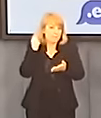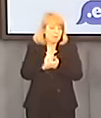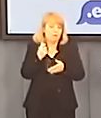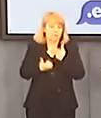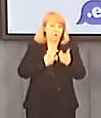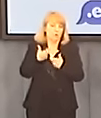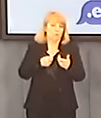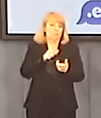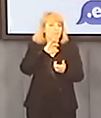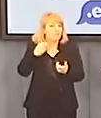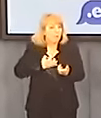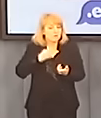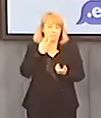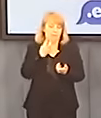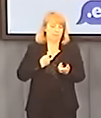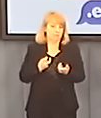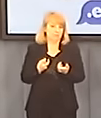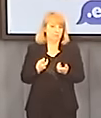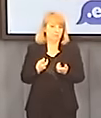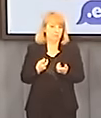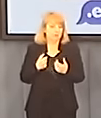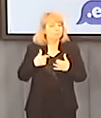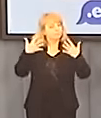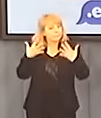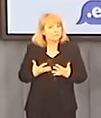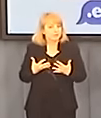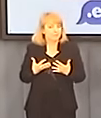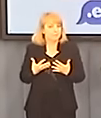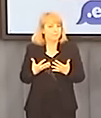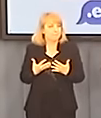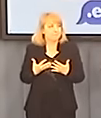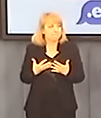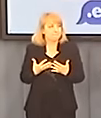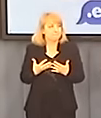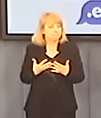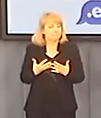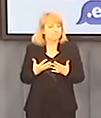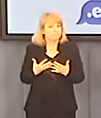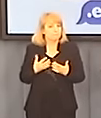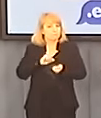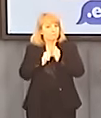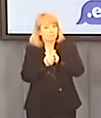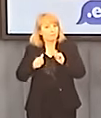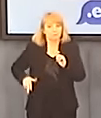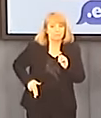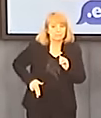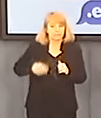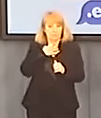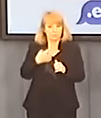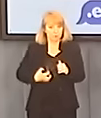prosumentem. Dlatego uważamy, że albo w Ministerstwie Gospodarki